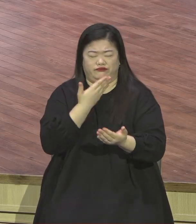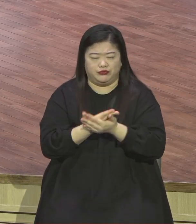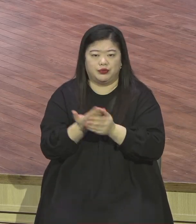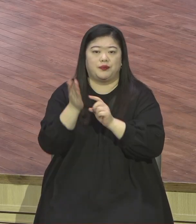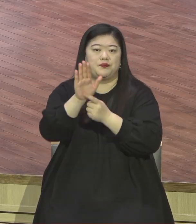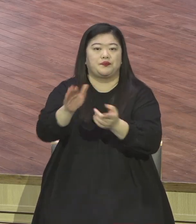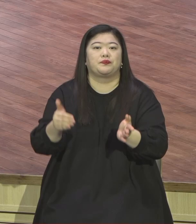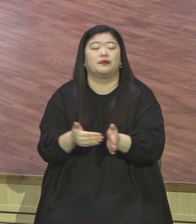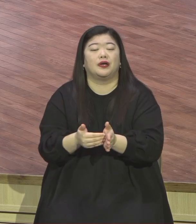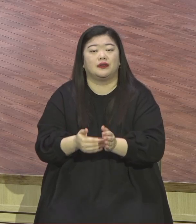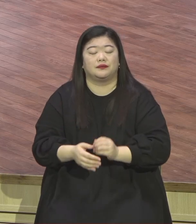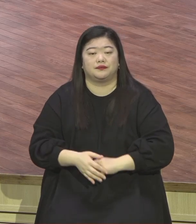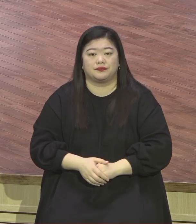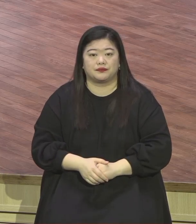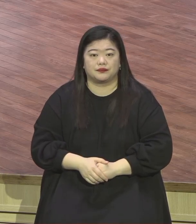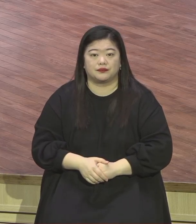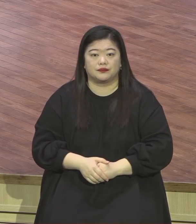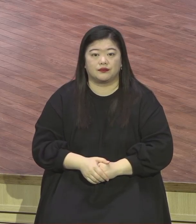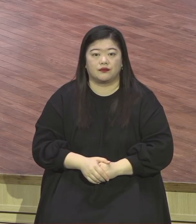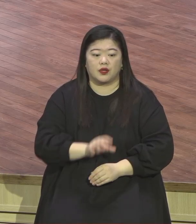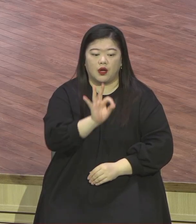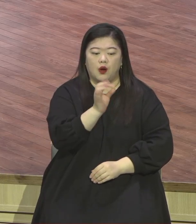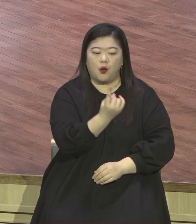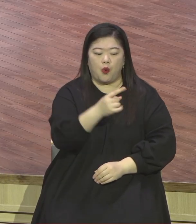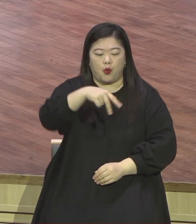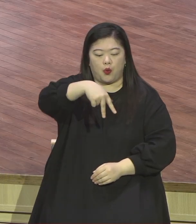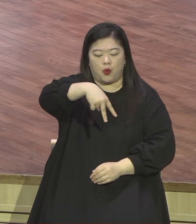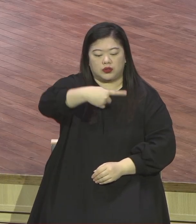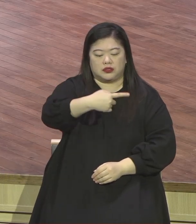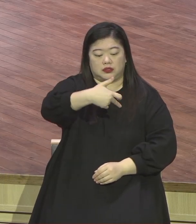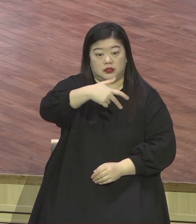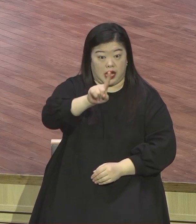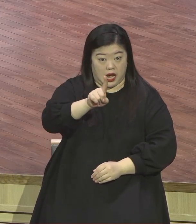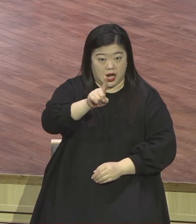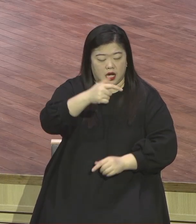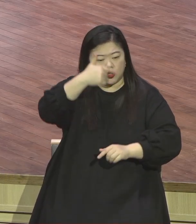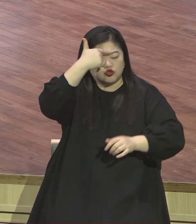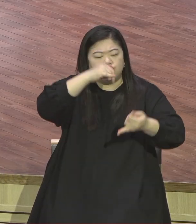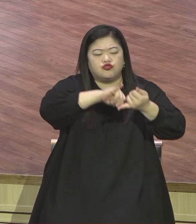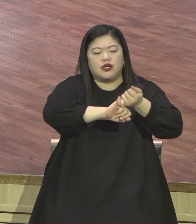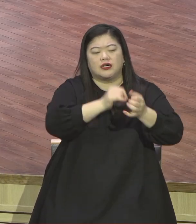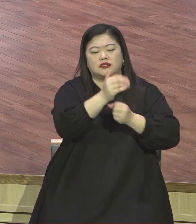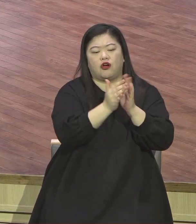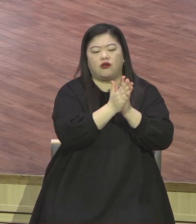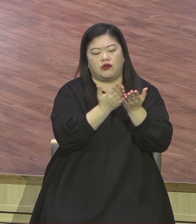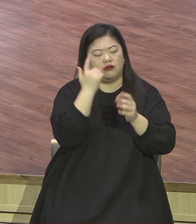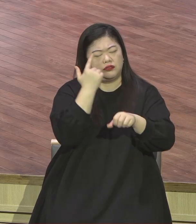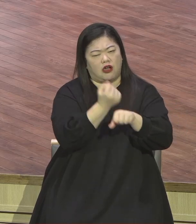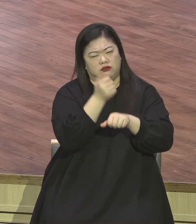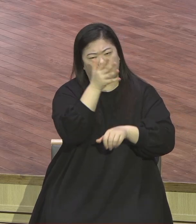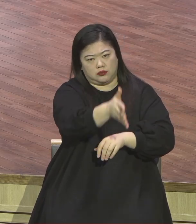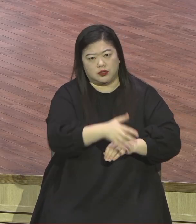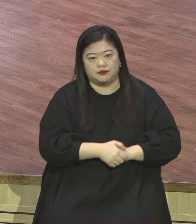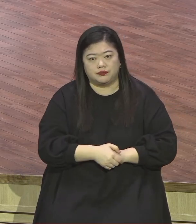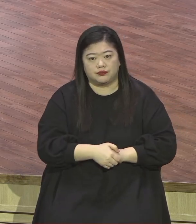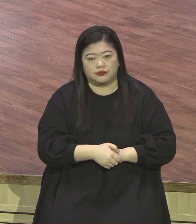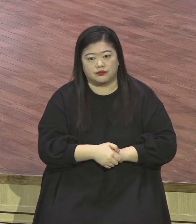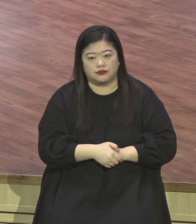구약신학자 오스카 쿨마는 성경 내용을 두 단어로 요약했다 하나는 약속이고 다른 하나는